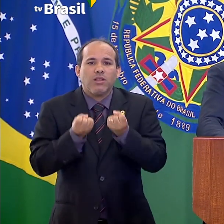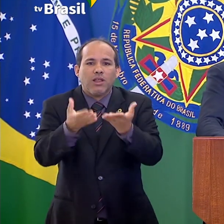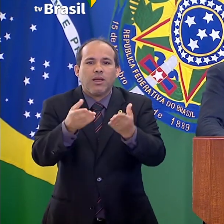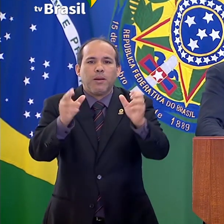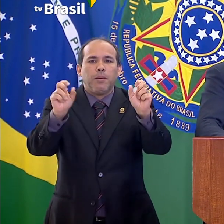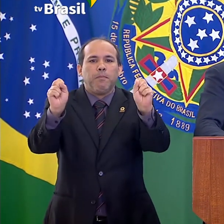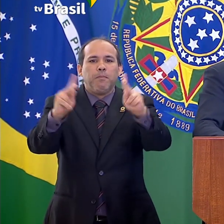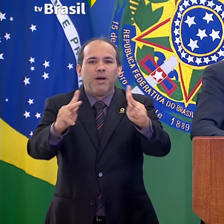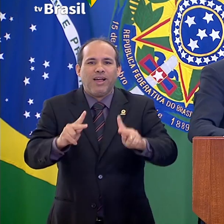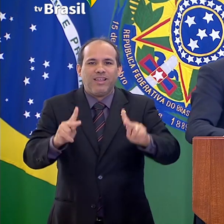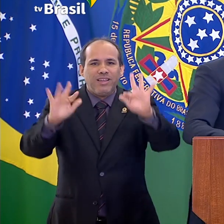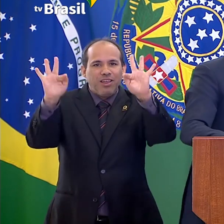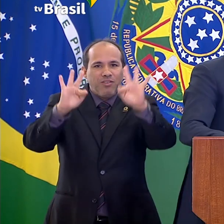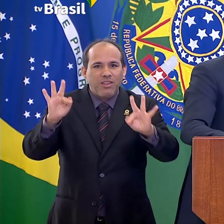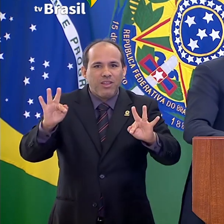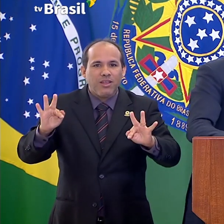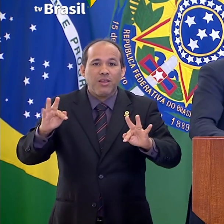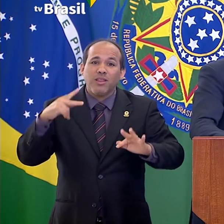felicidade ao nosso povo.